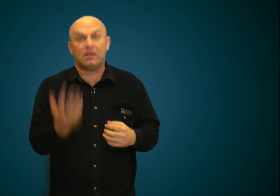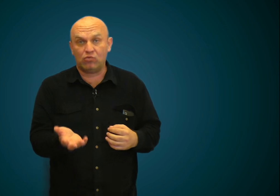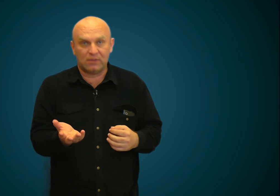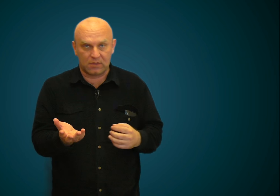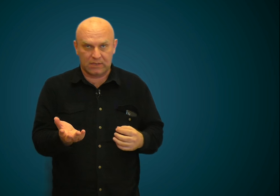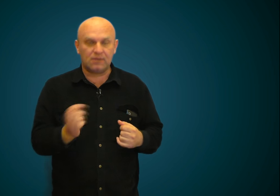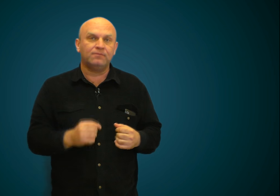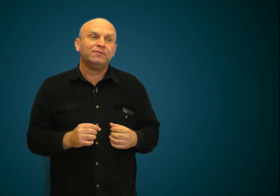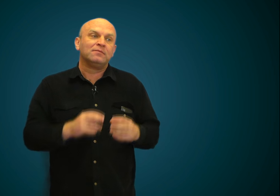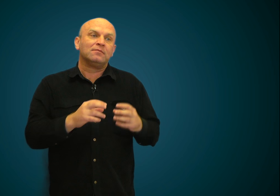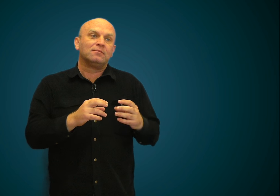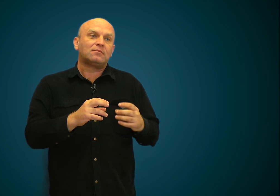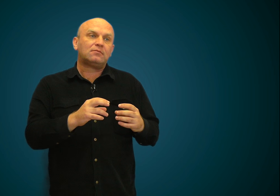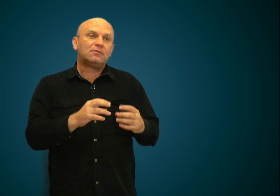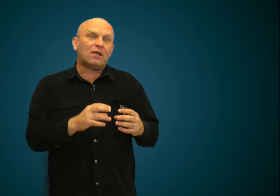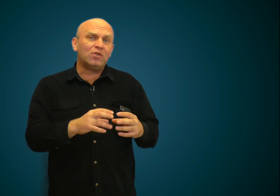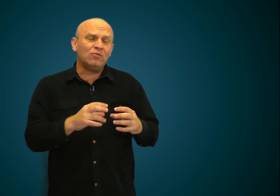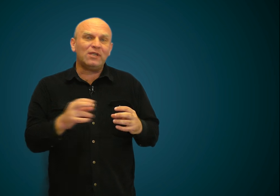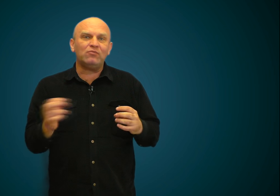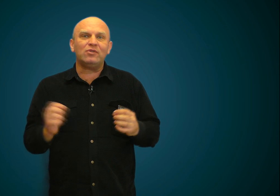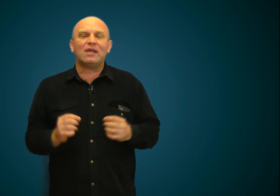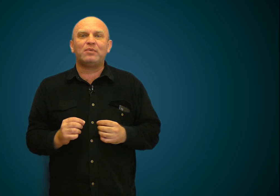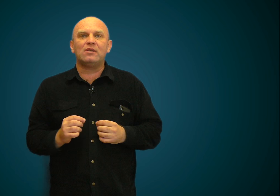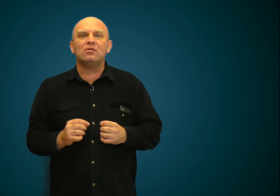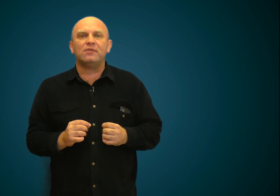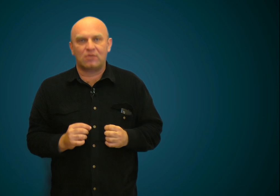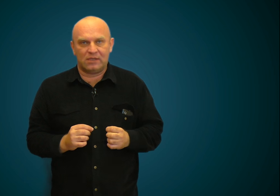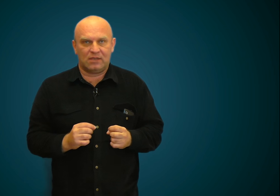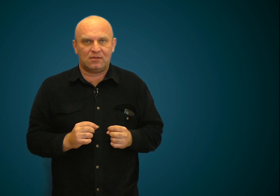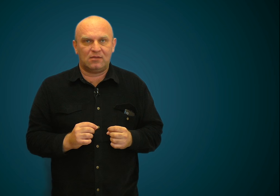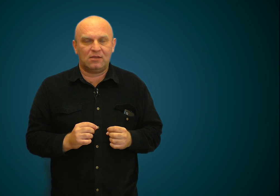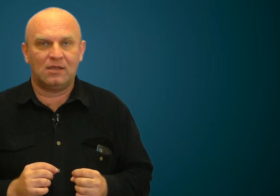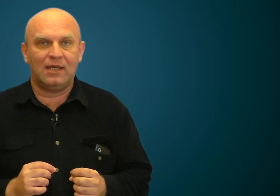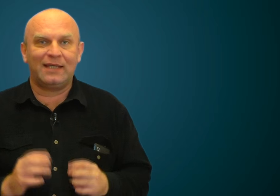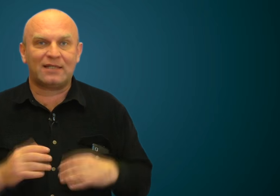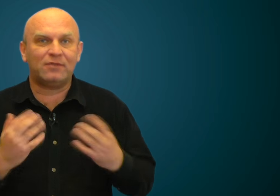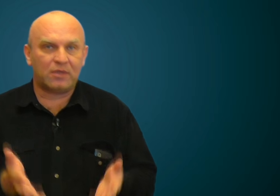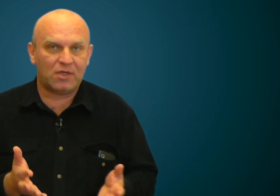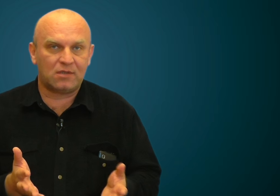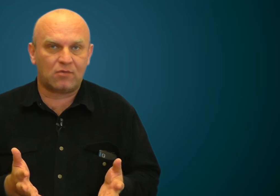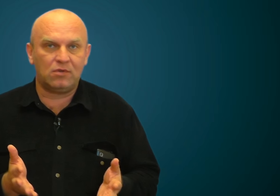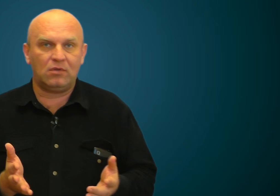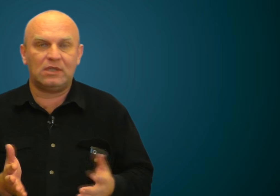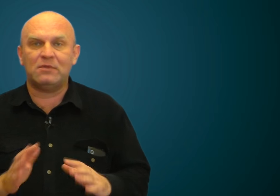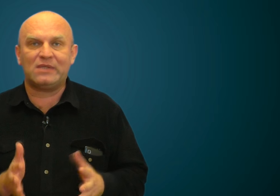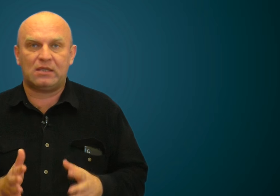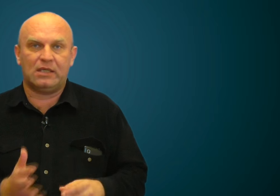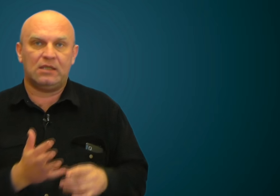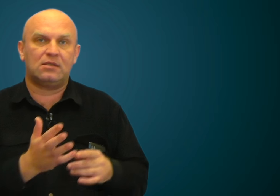особенно ваш текст, все равно требует определенной визуализации. Когда вы обращаетесь к аудитории, там обязательно есть